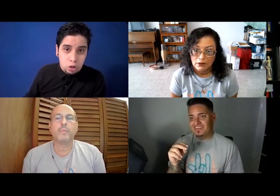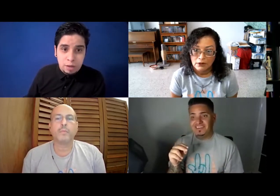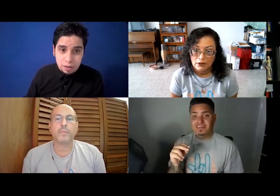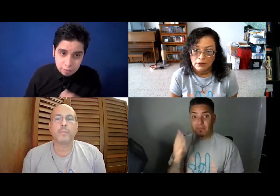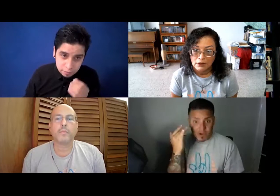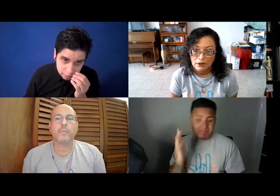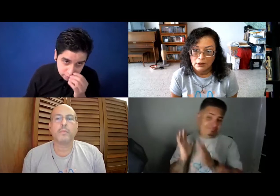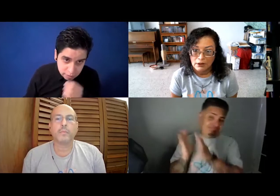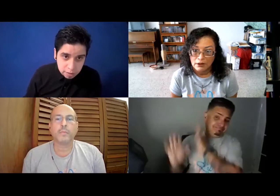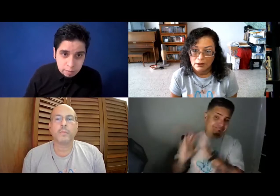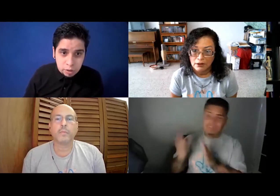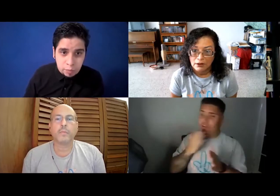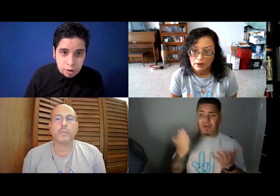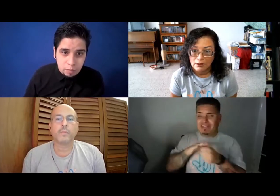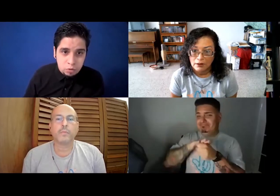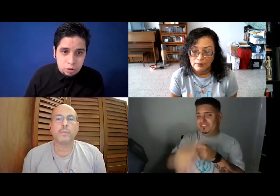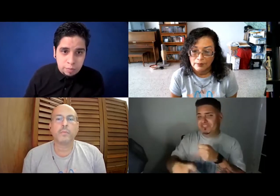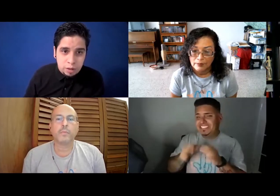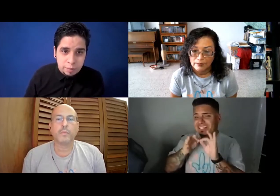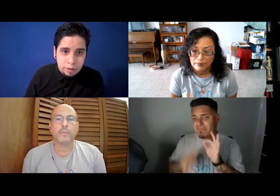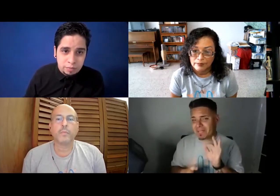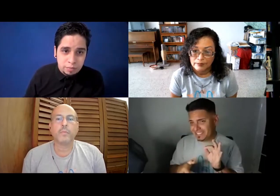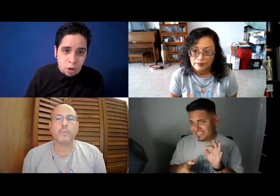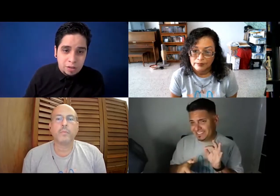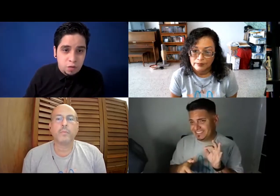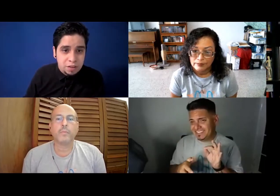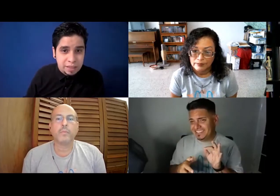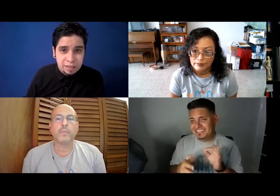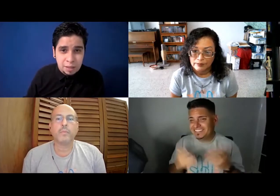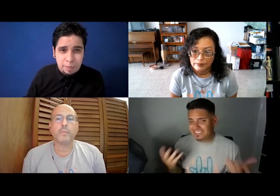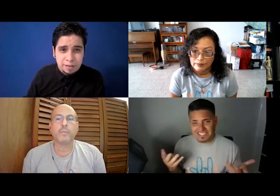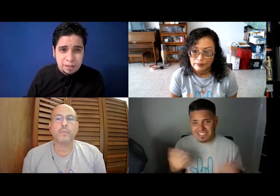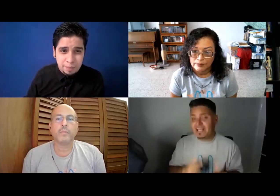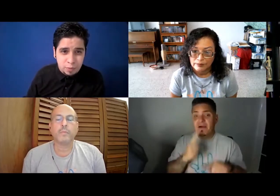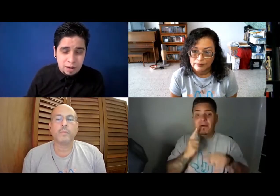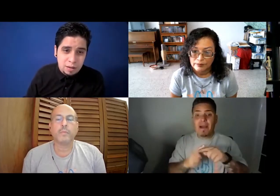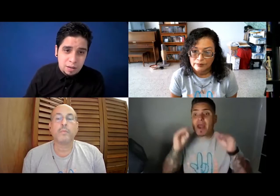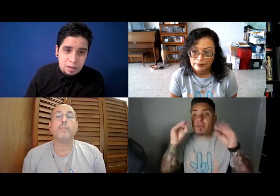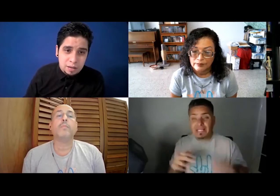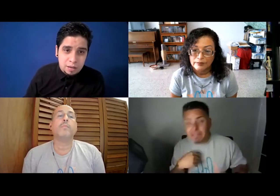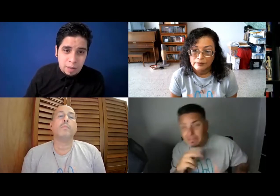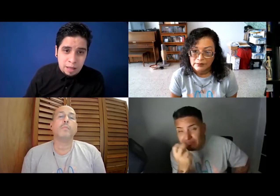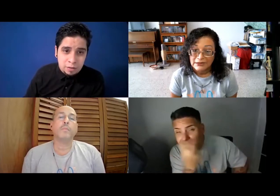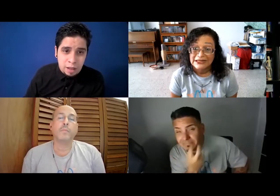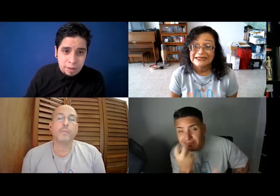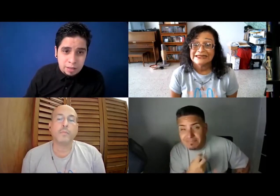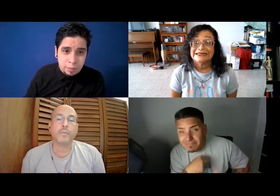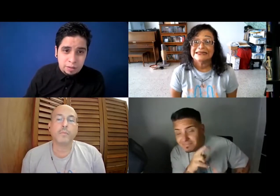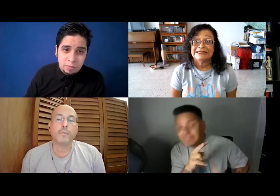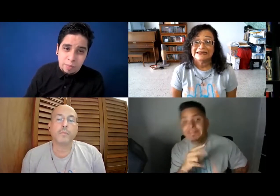mi vida, porque pues, mucho tiempo antes pues no habían suficientes intérpretes para ese tiempo, ¿verdad? Y adicionalmente pues los